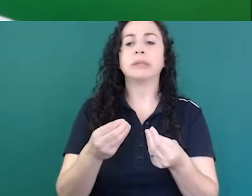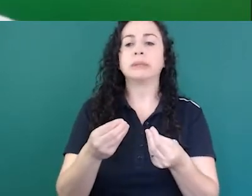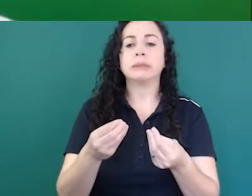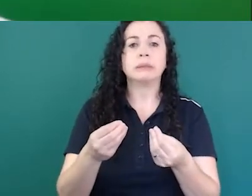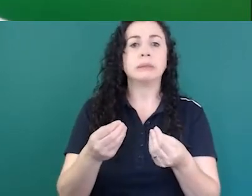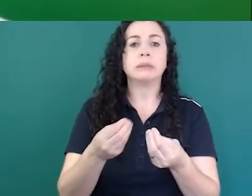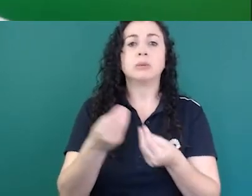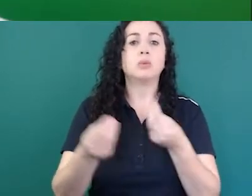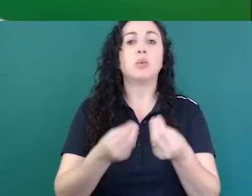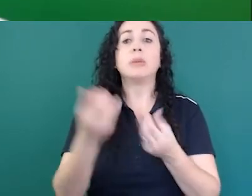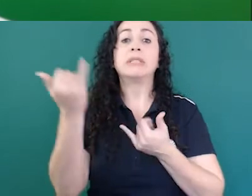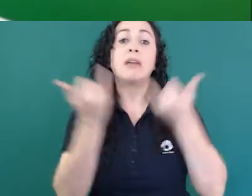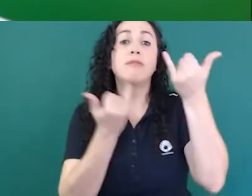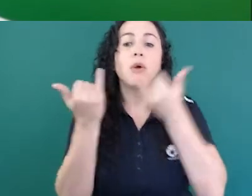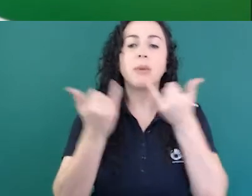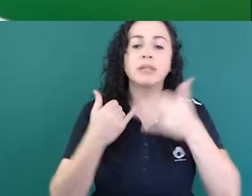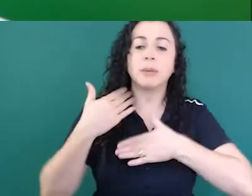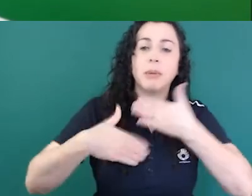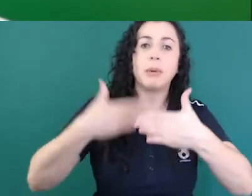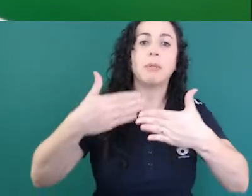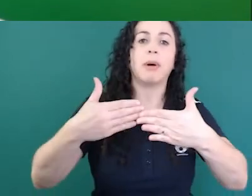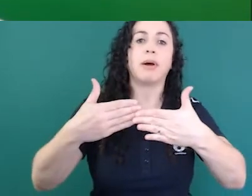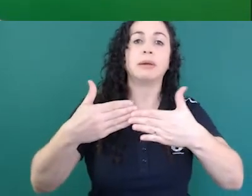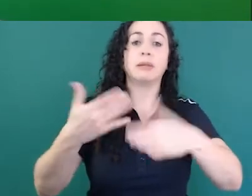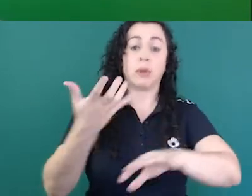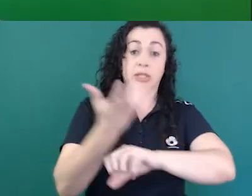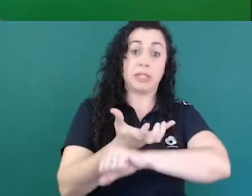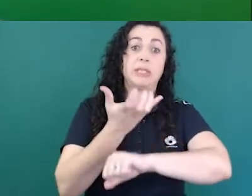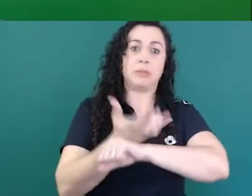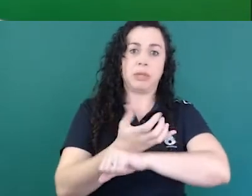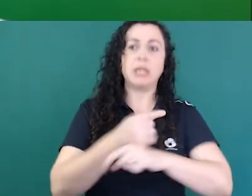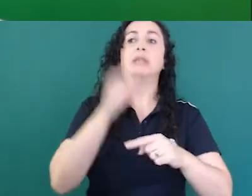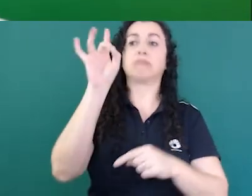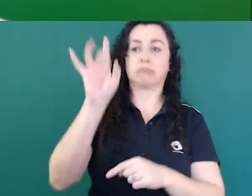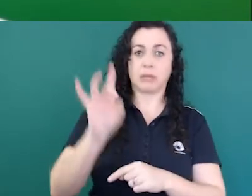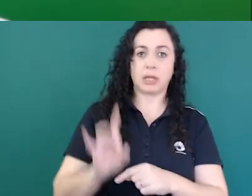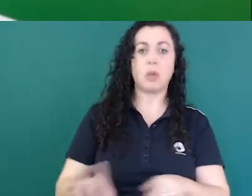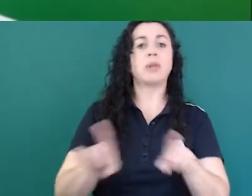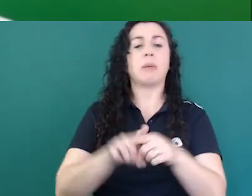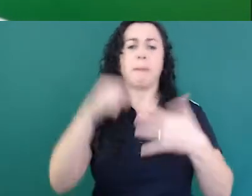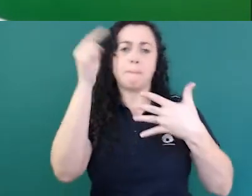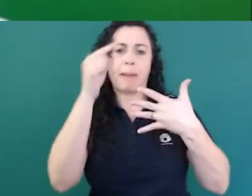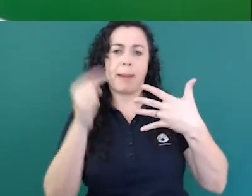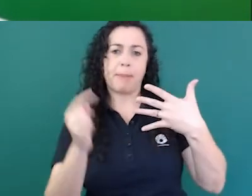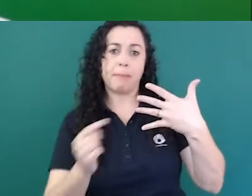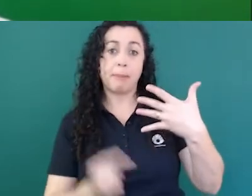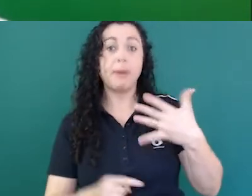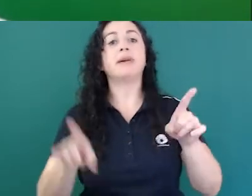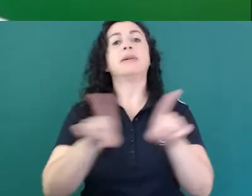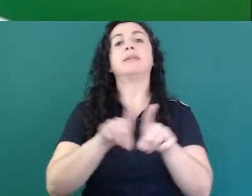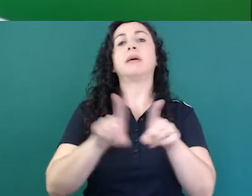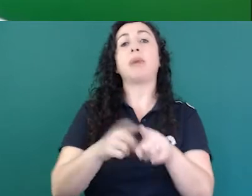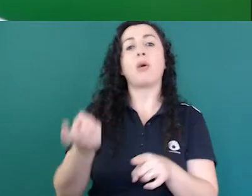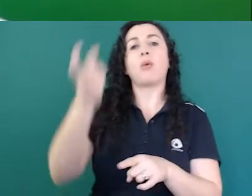fluxo de informação acontece tanto entre as disciplinas como entre a própria cultura barra língua e domínio